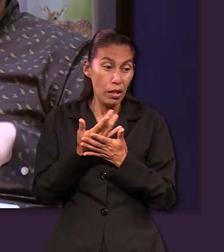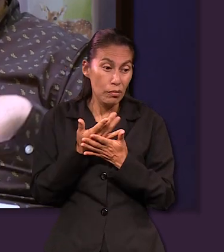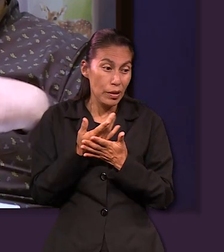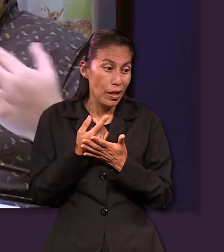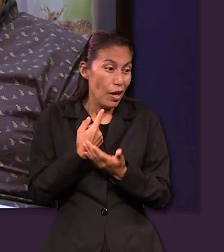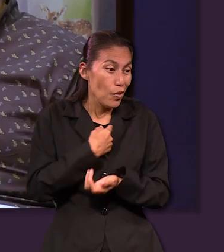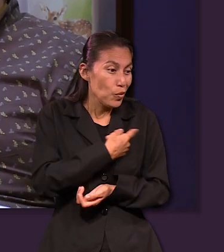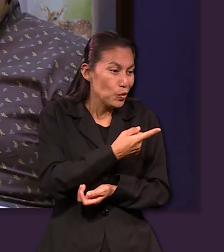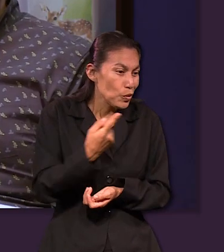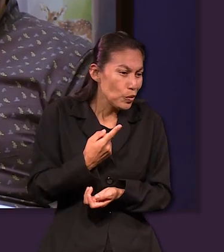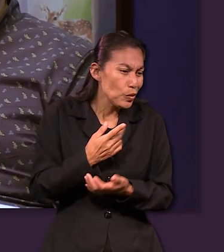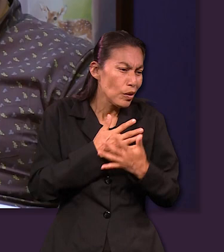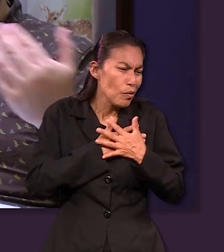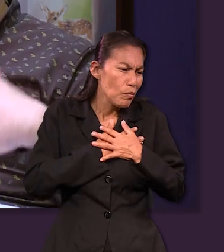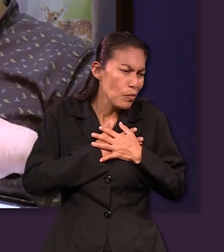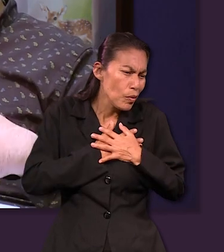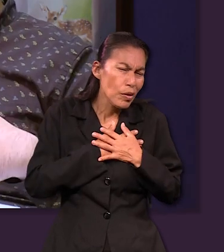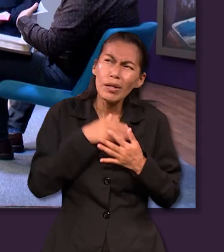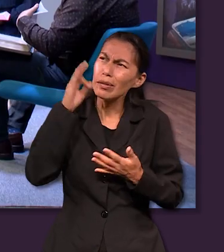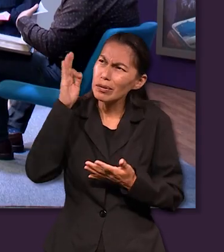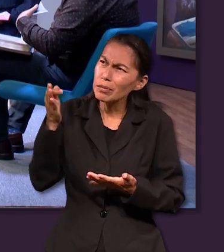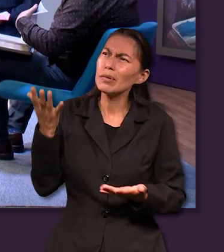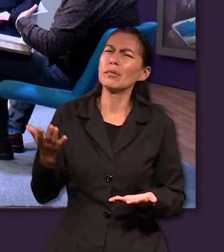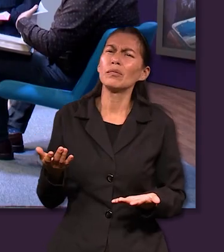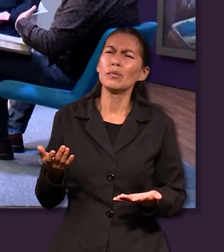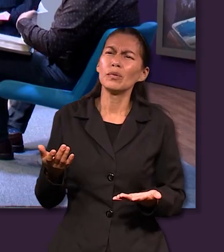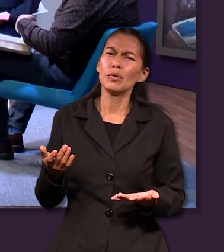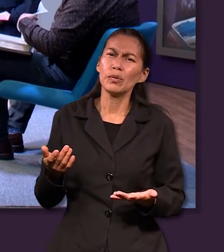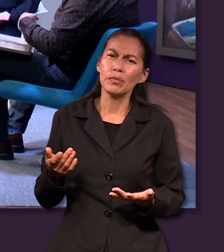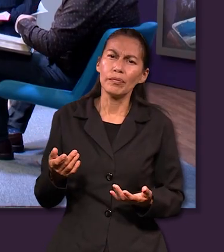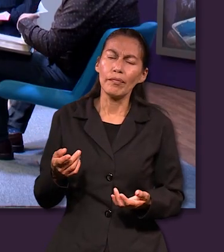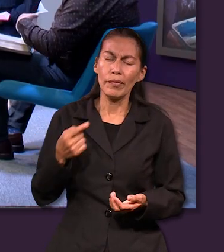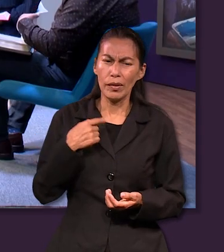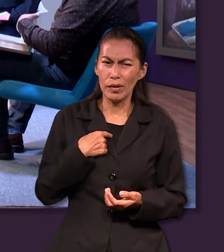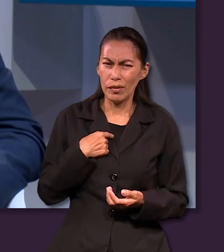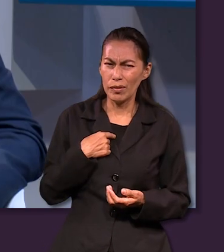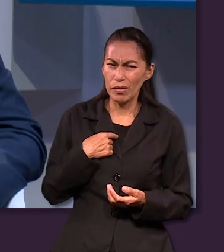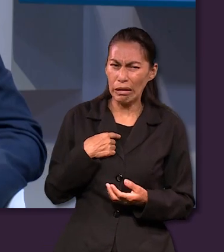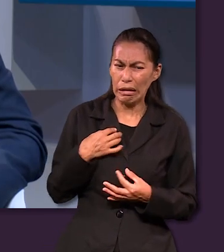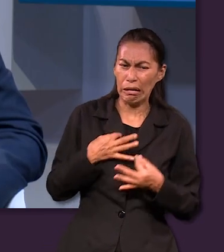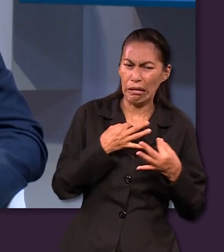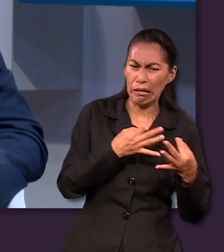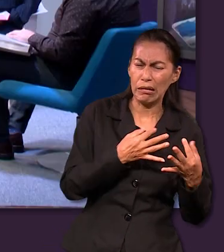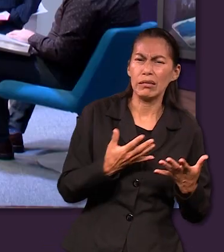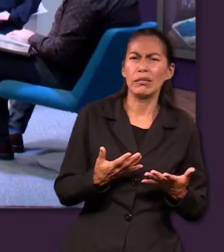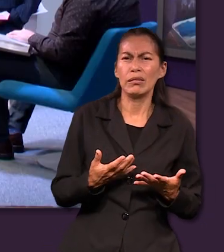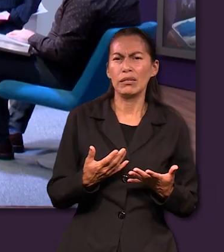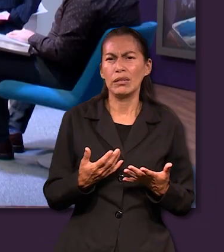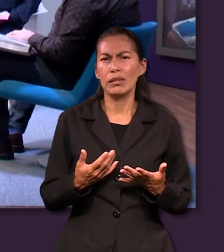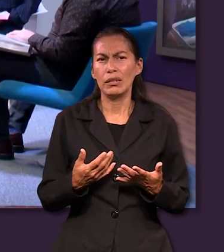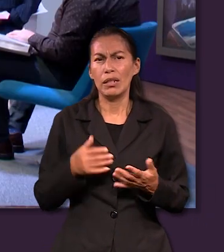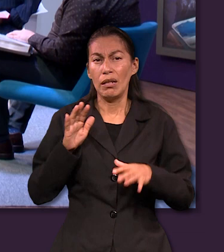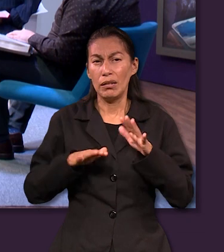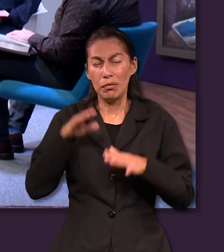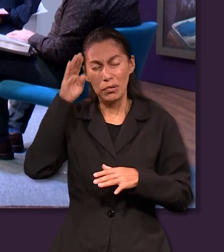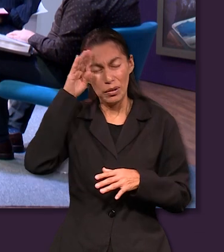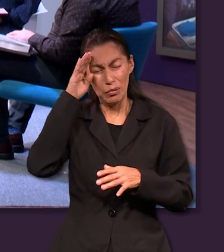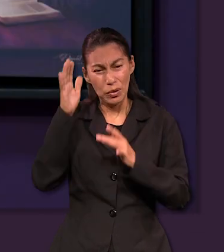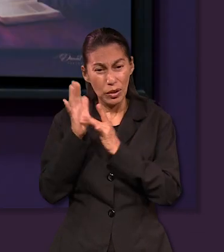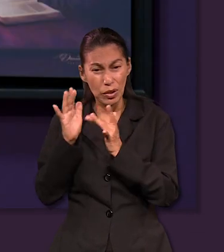espera que nosotros respondamos a las atenciones y al amor que nos manifiesta y yo me quedo con esta parte de las tentaciones a